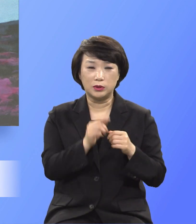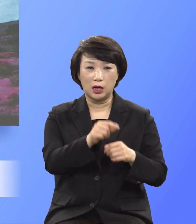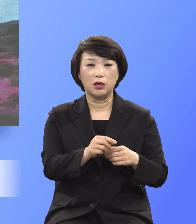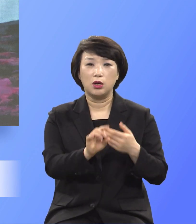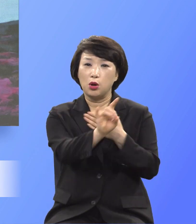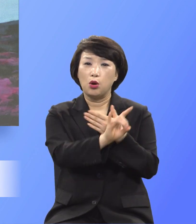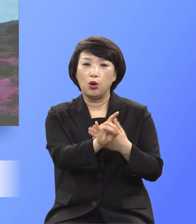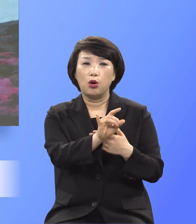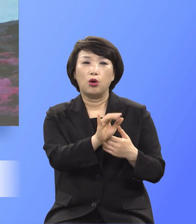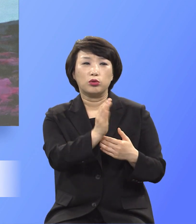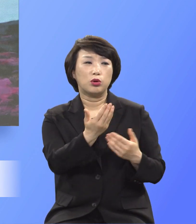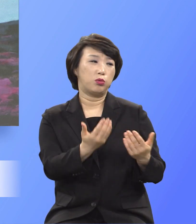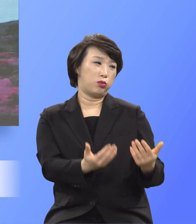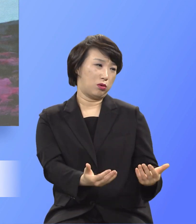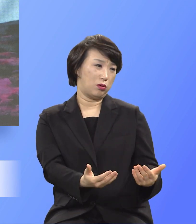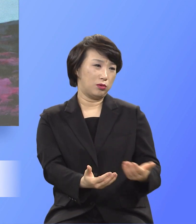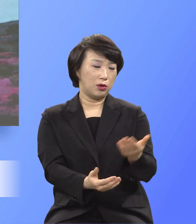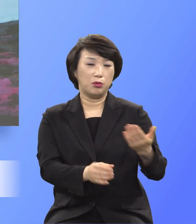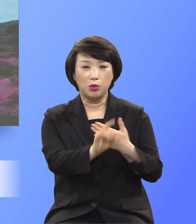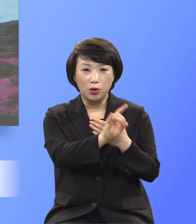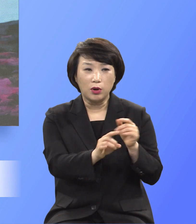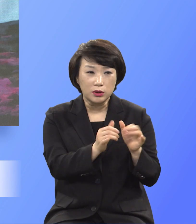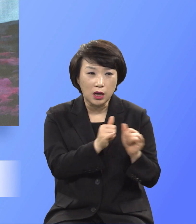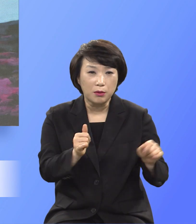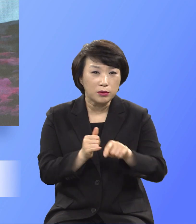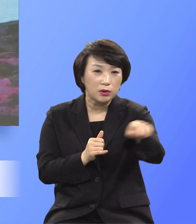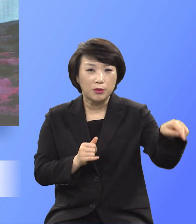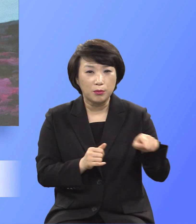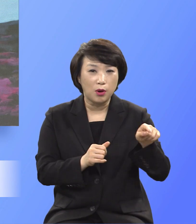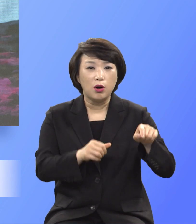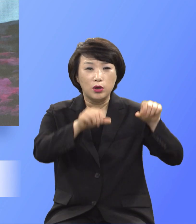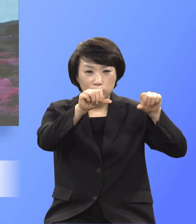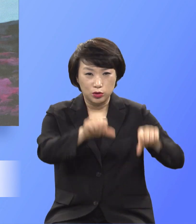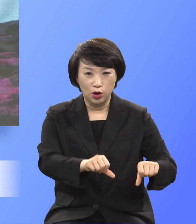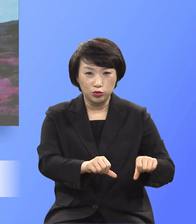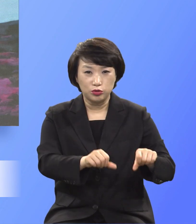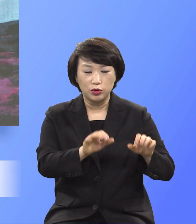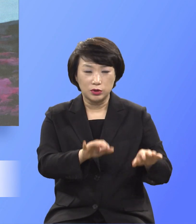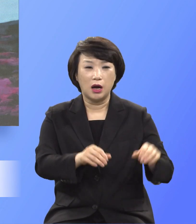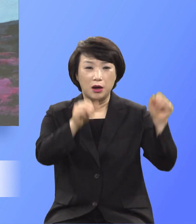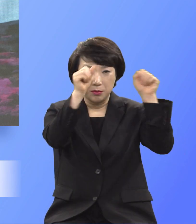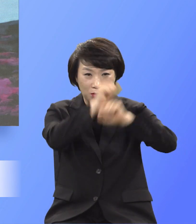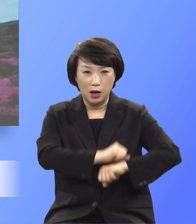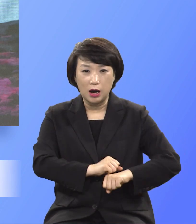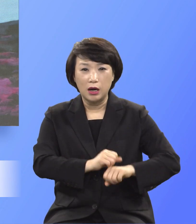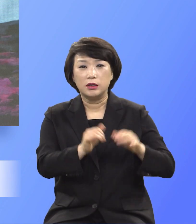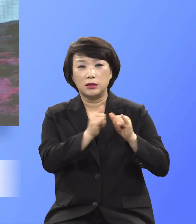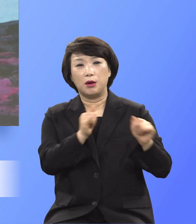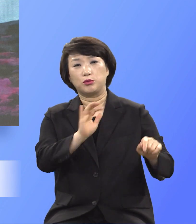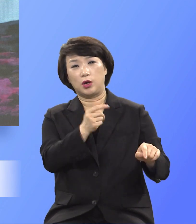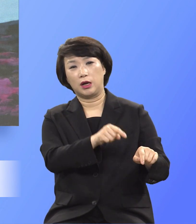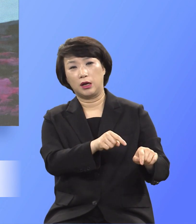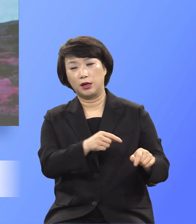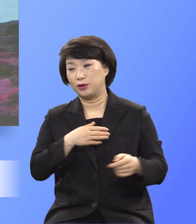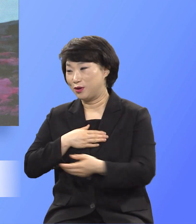되는 것이니 외식하는 자들은 조지받은 자들이오 멸망할 자들이니 여러분은 항상